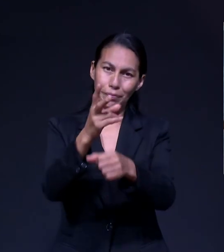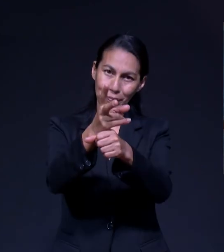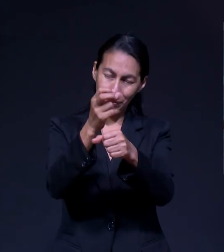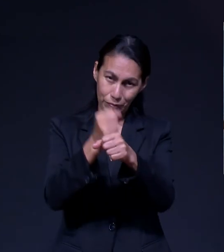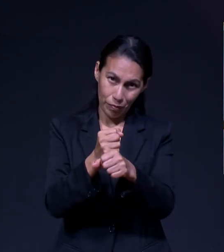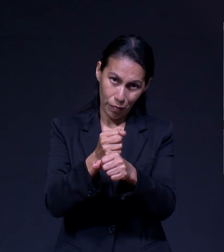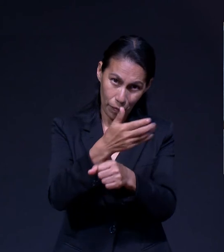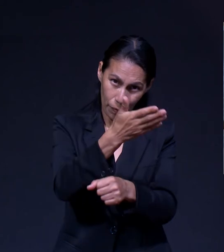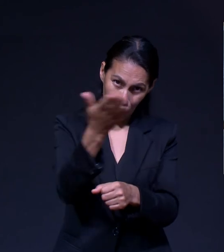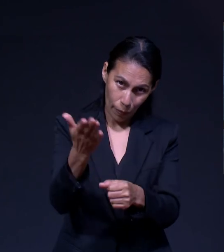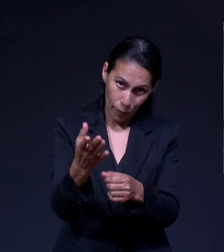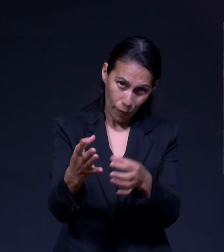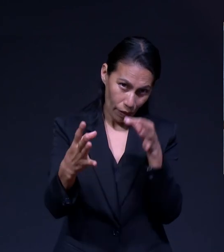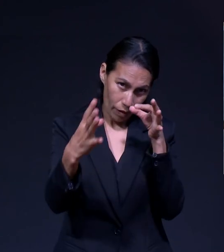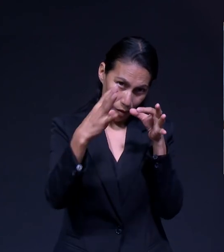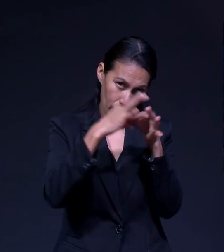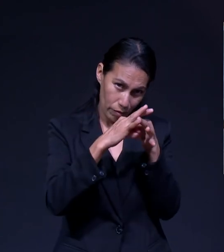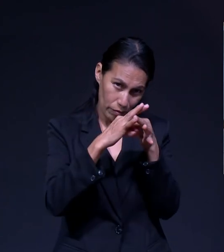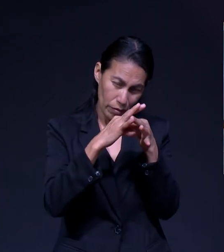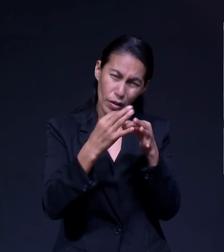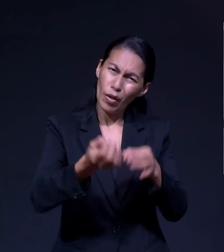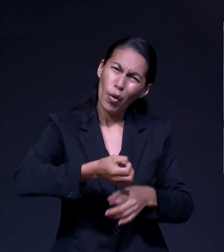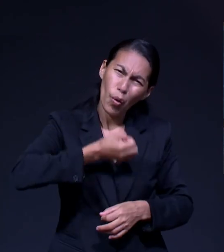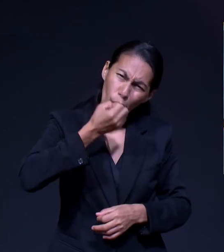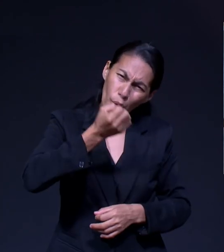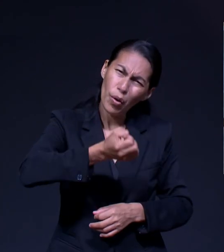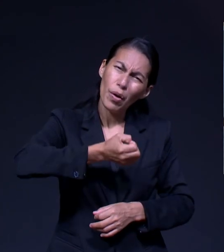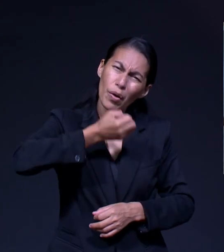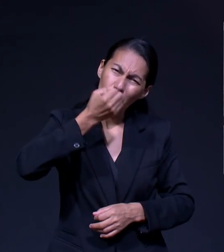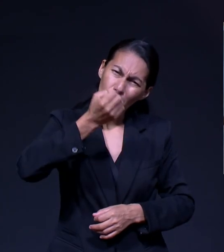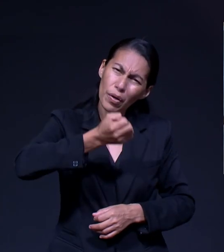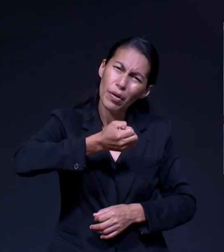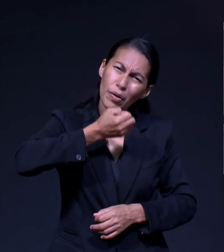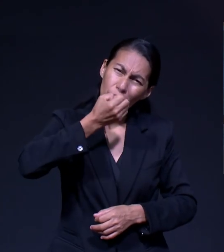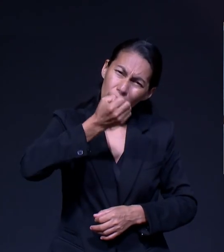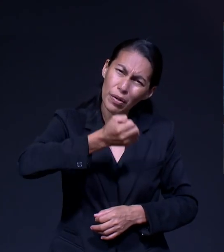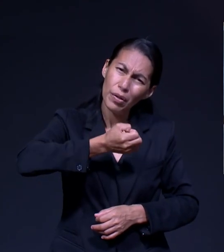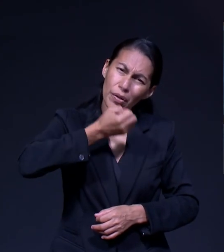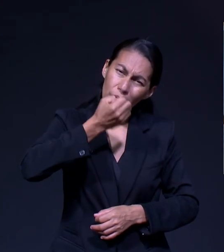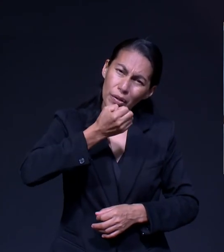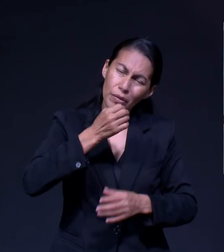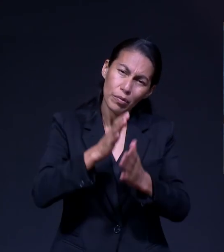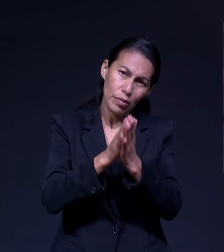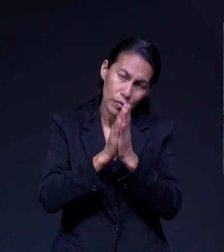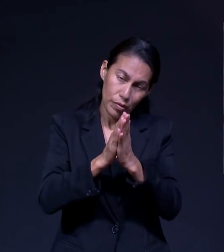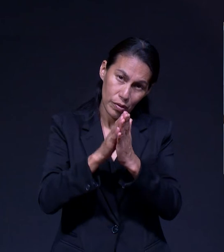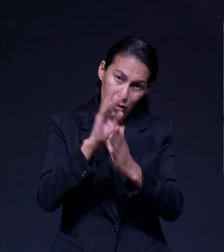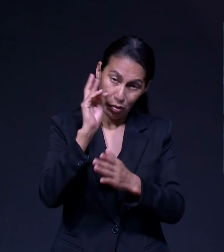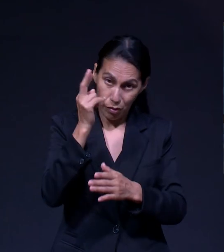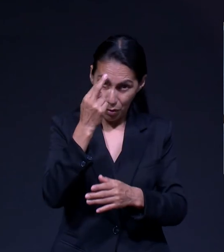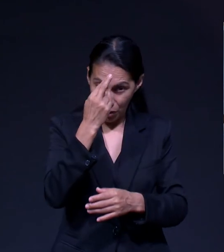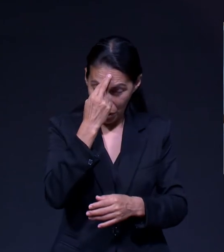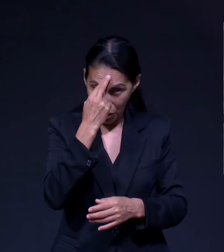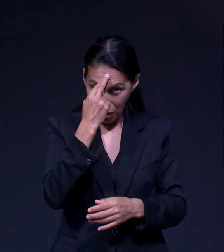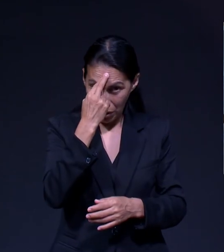Le invitamos a que usted se una a este grupo magno de oración. Recuerden que estaremos